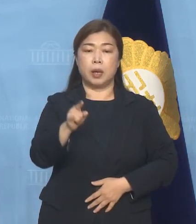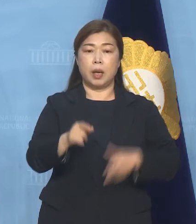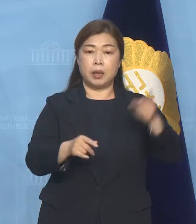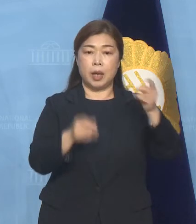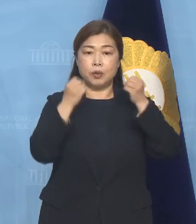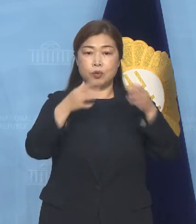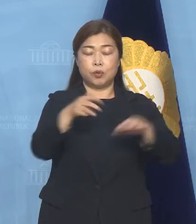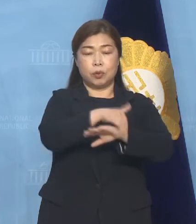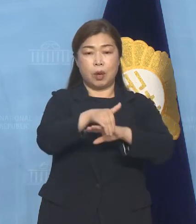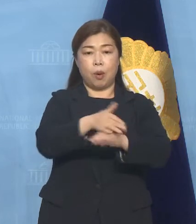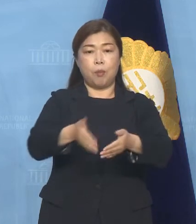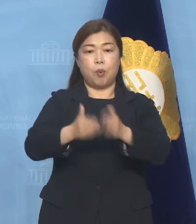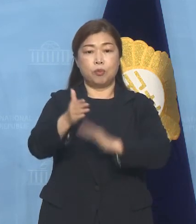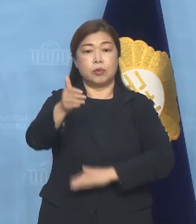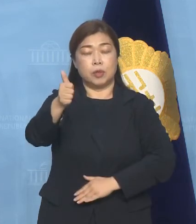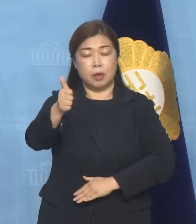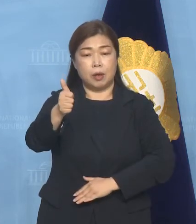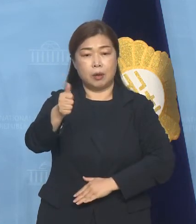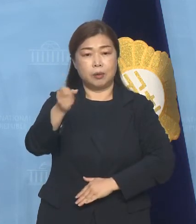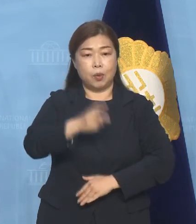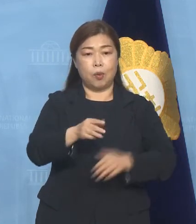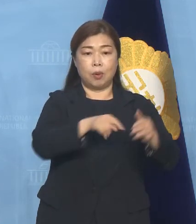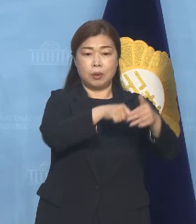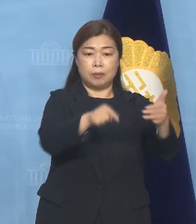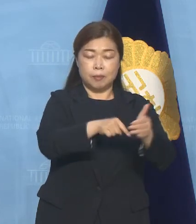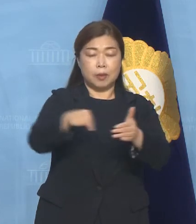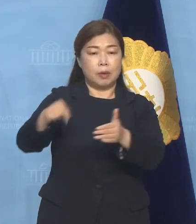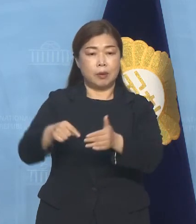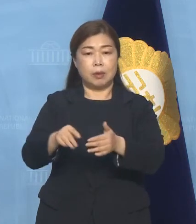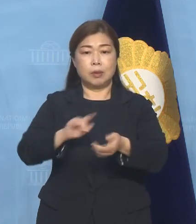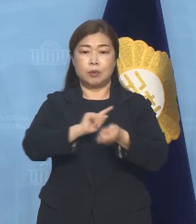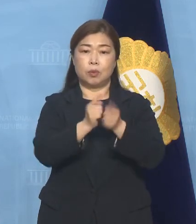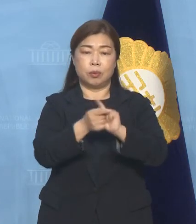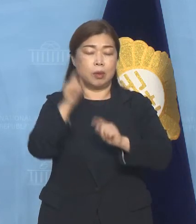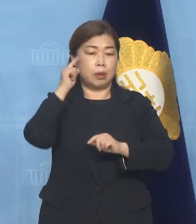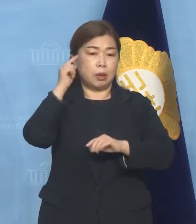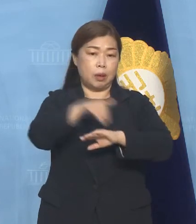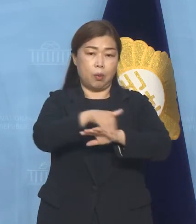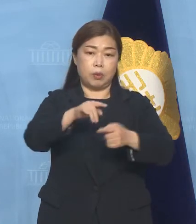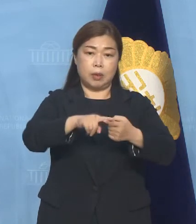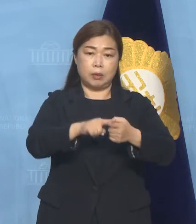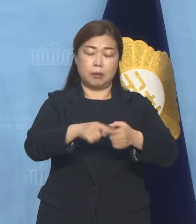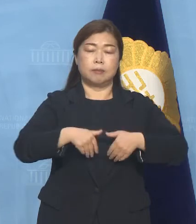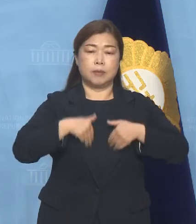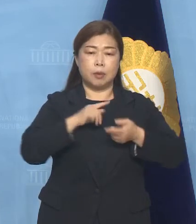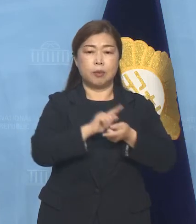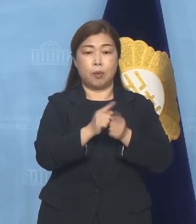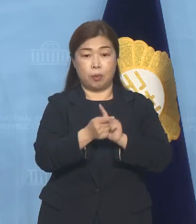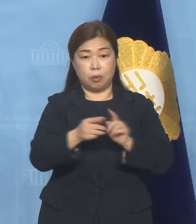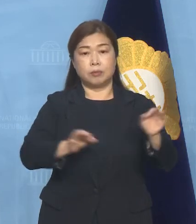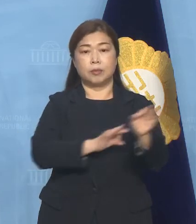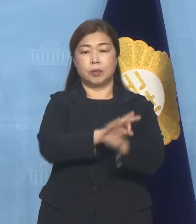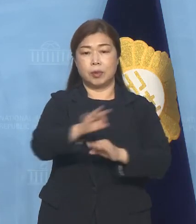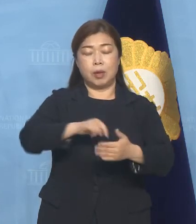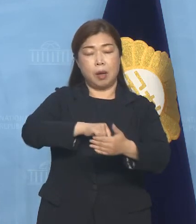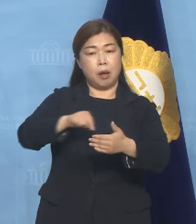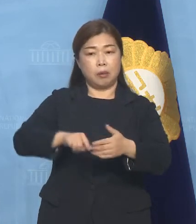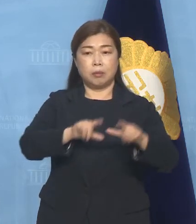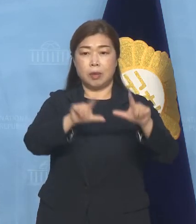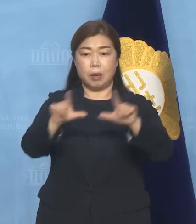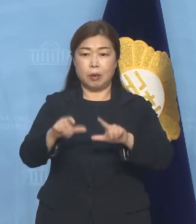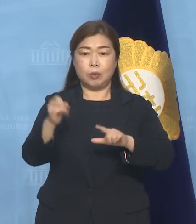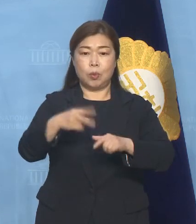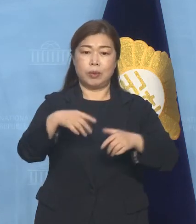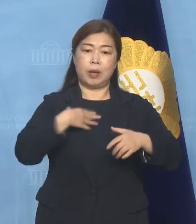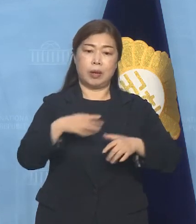본부별 활동성 그리고 향후 계획에 대해 따뜻한 방역과 경제, 내 삶과 지역이